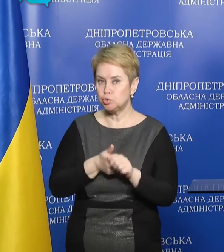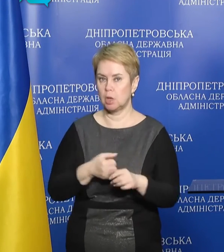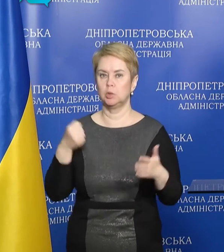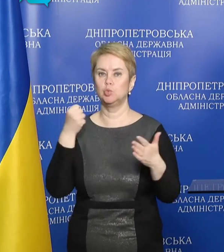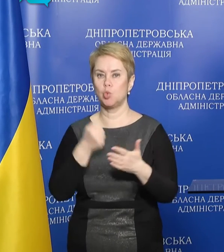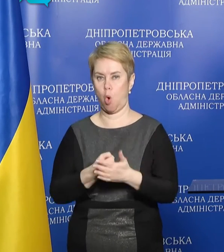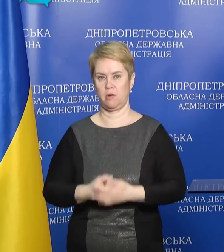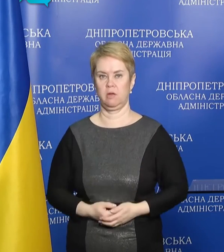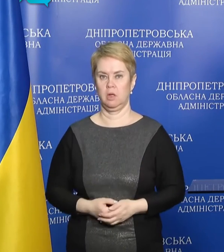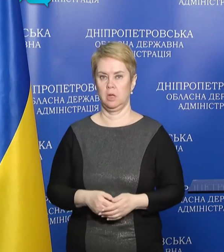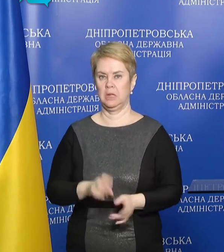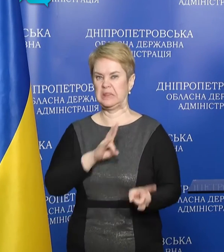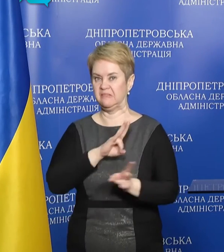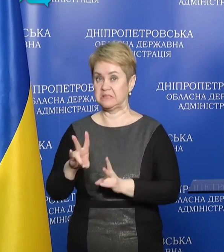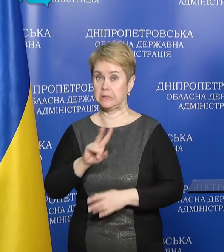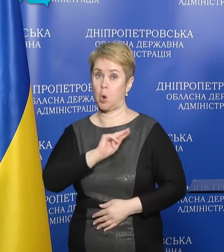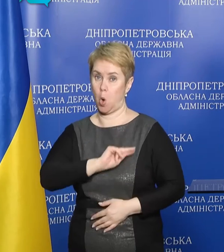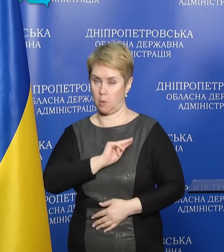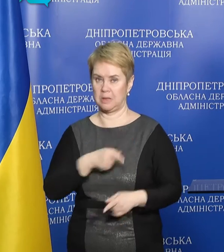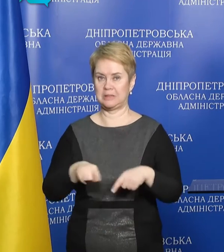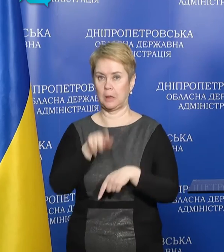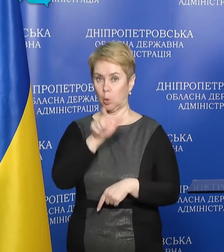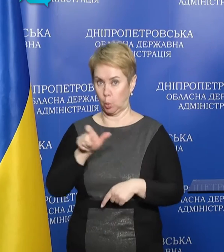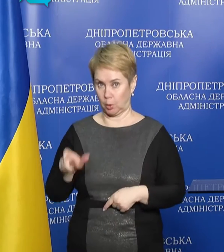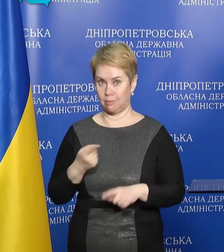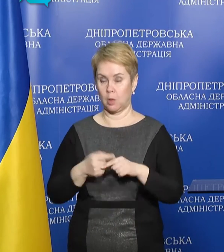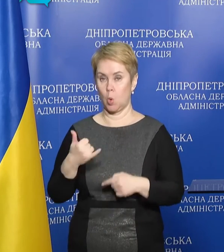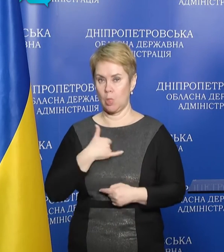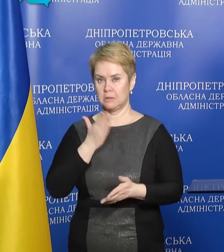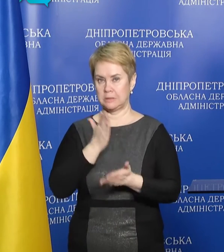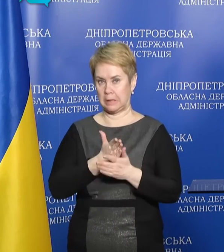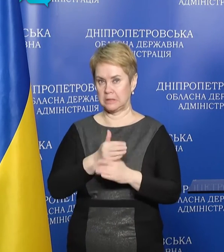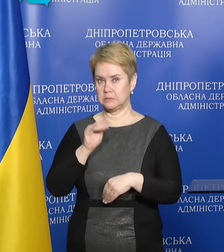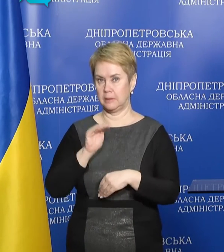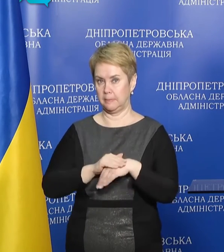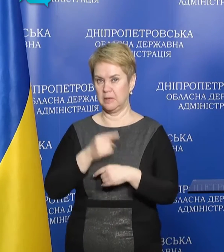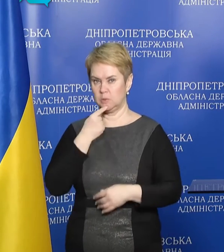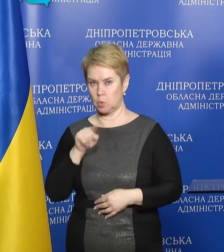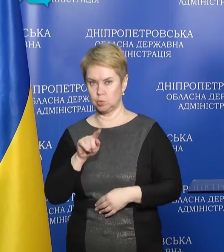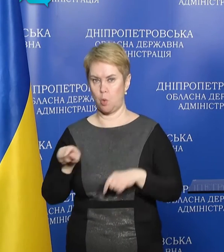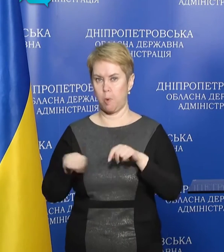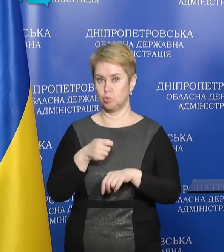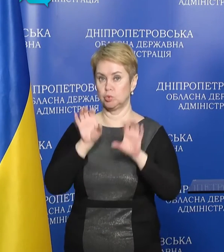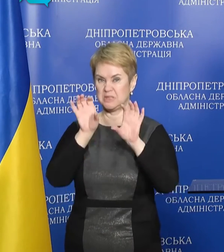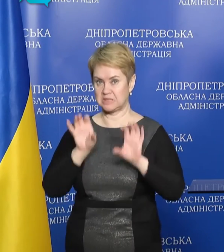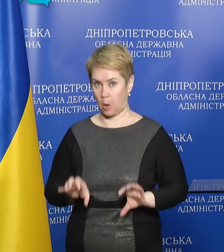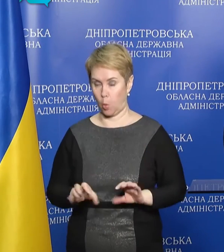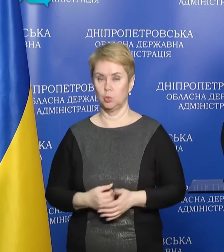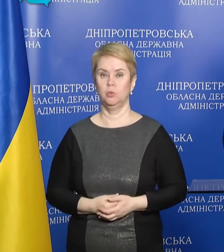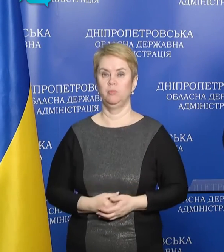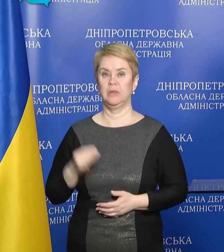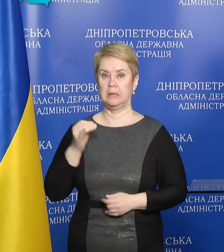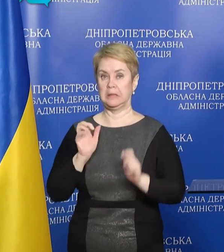до диверсійної роботи. Таких людей, які в нас є підозра щодо порушення закону і